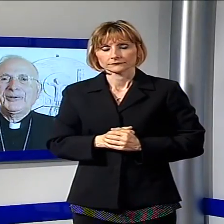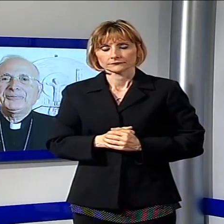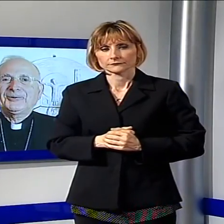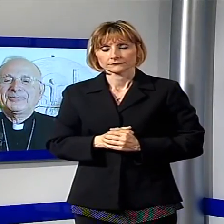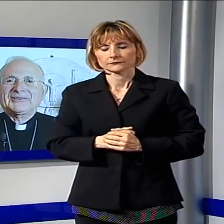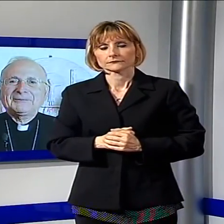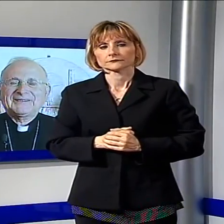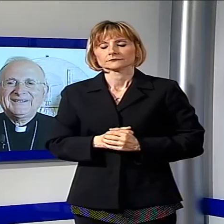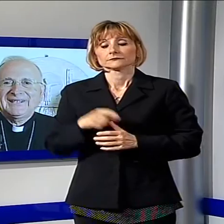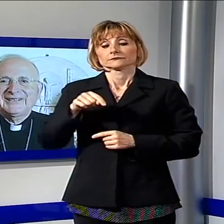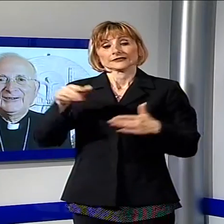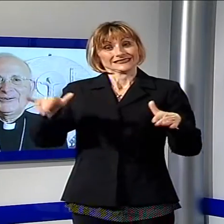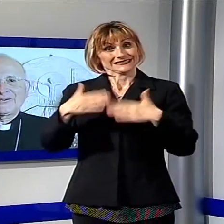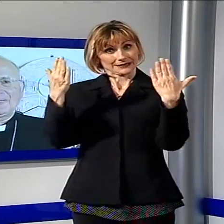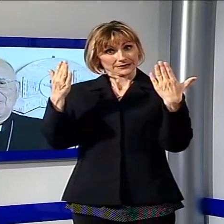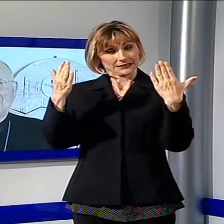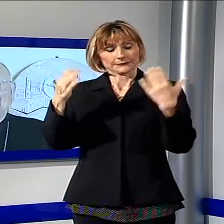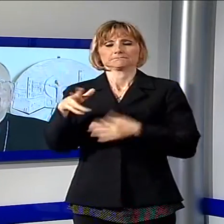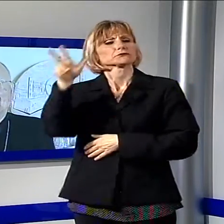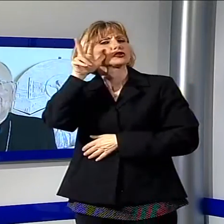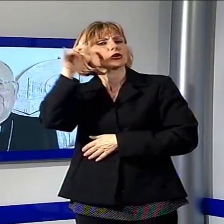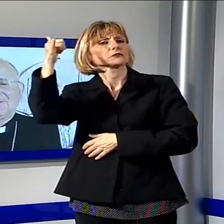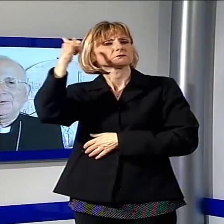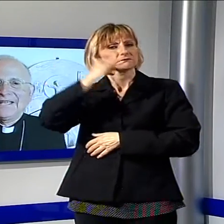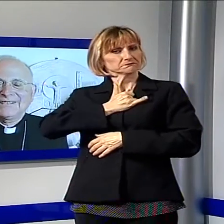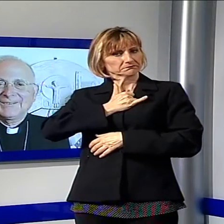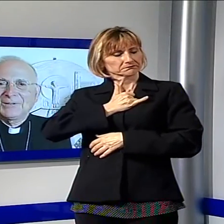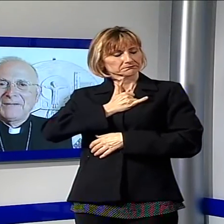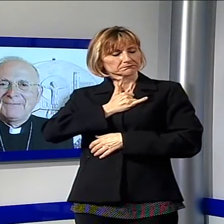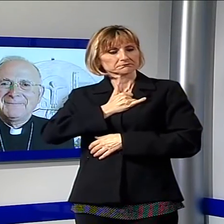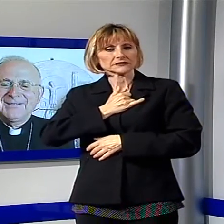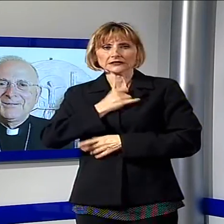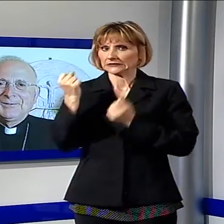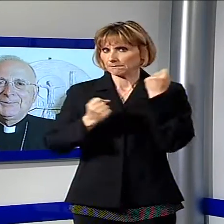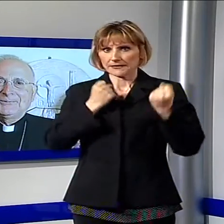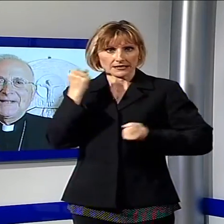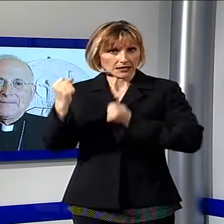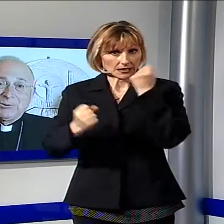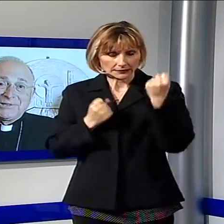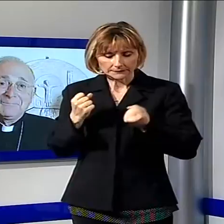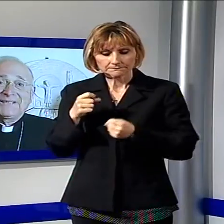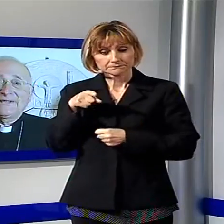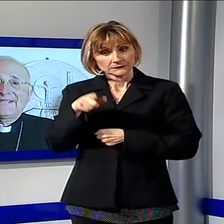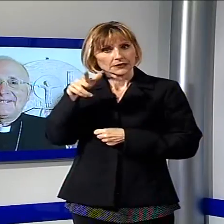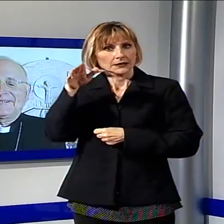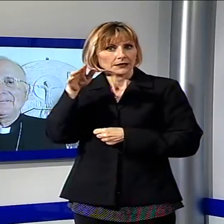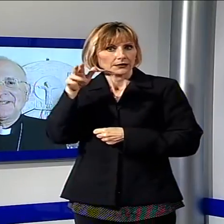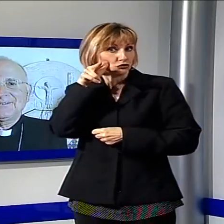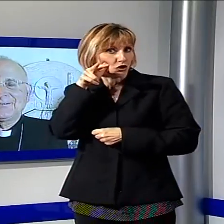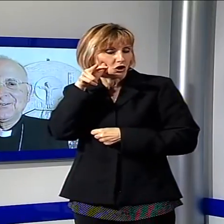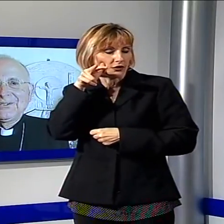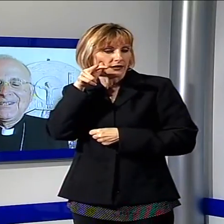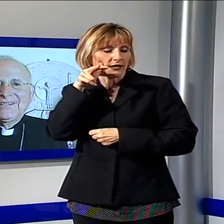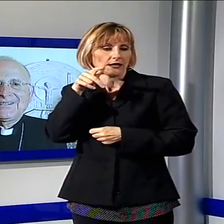Proprio questa mattina ho ricevuto una telefonata di una mamma, una moglie abbandonata dal